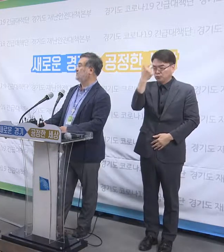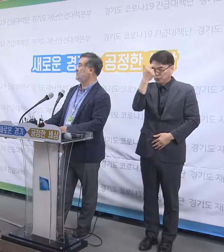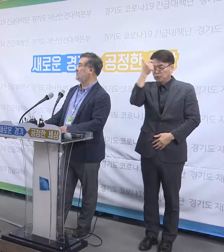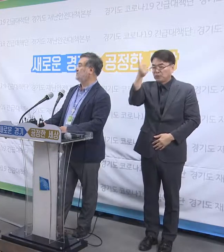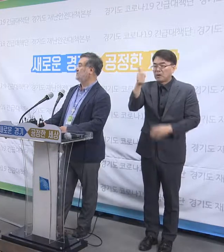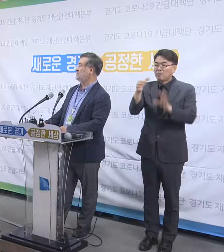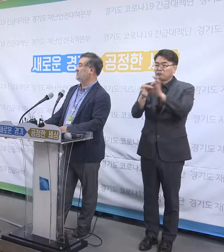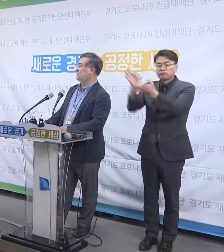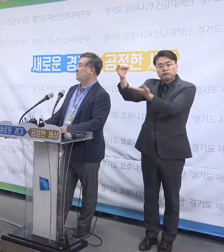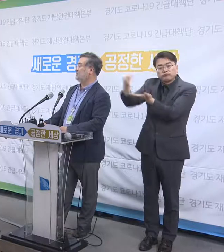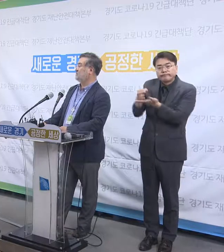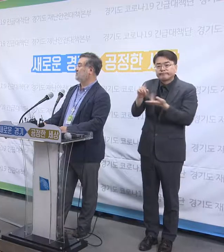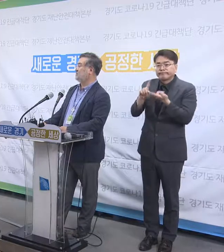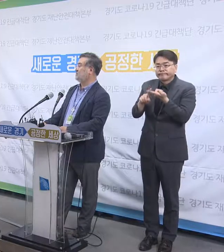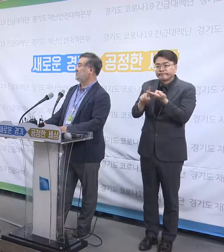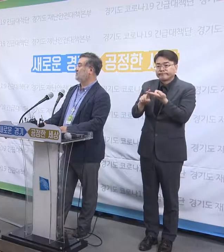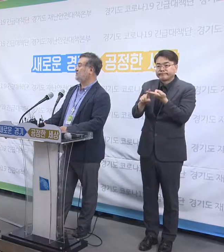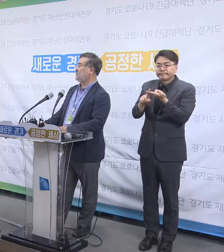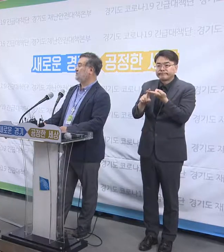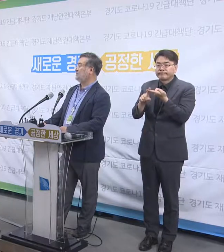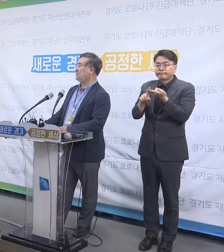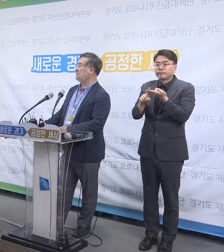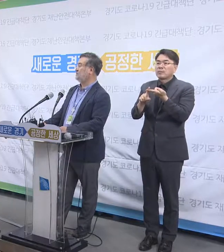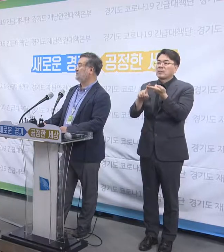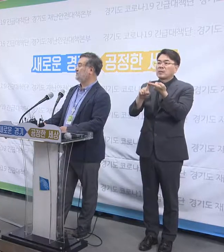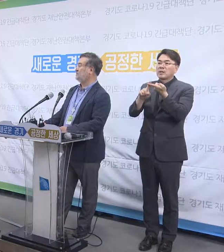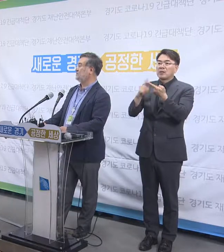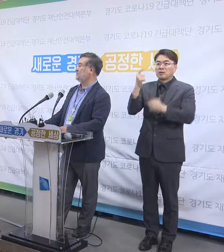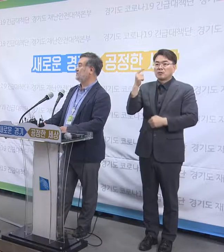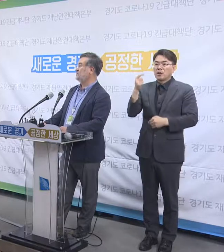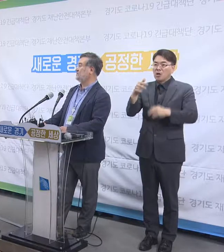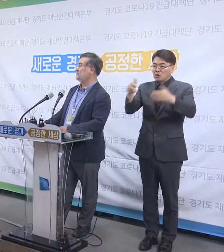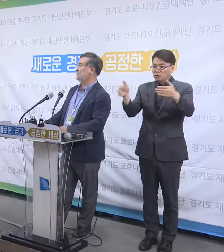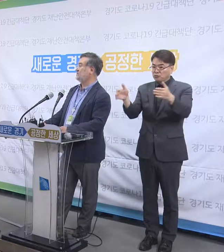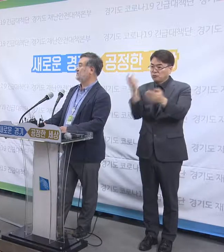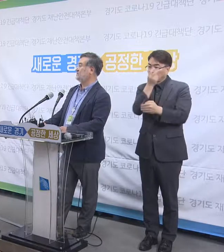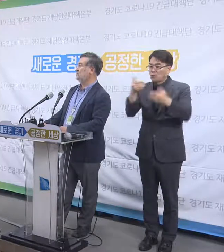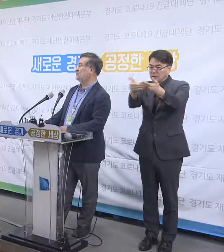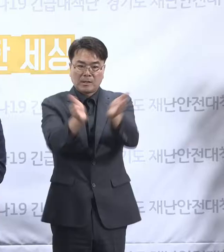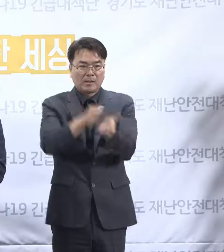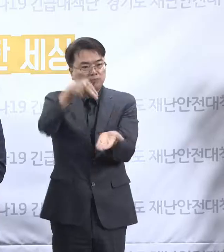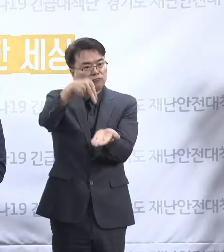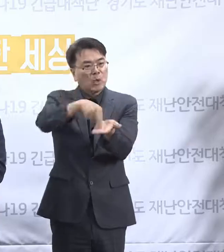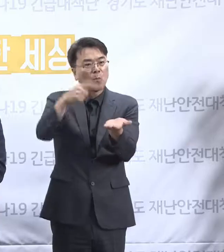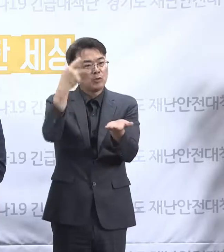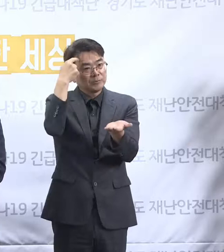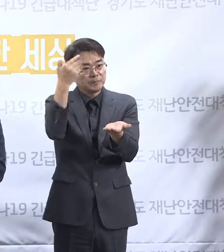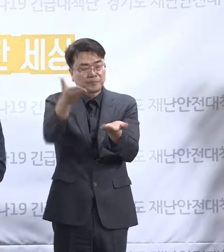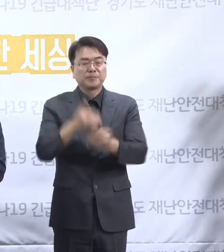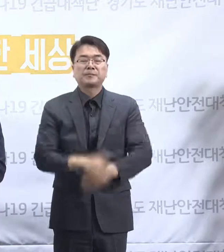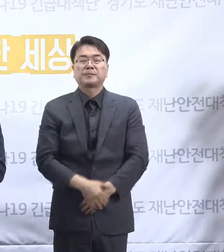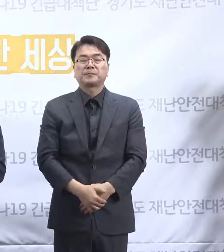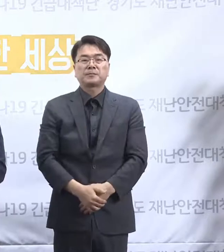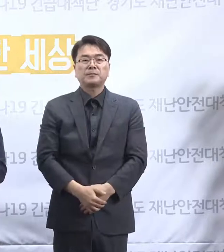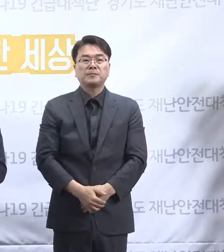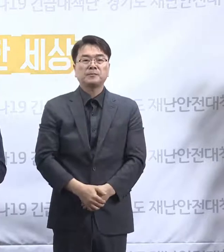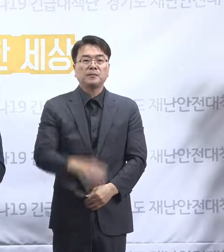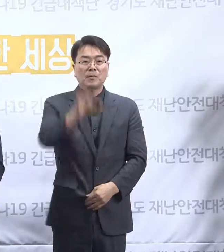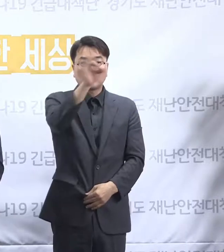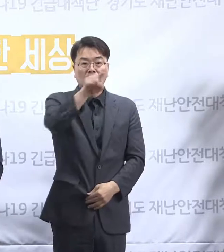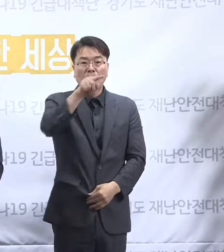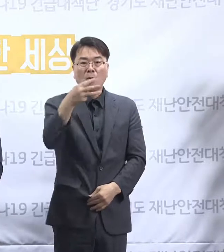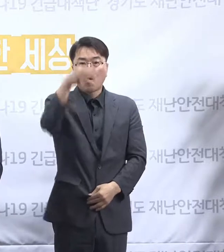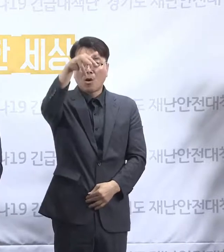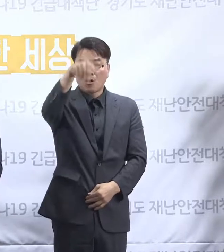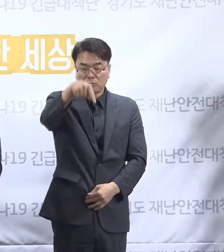감사에서 지적받고 돌여넣었다는 데 이에 대한 조사단 의견에 대한 질문을 주셨습니다. 네 월주